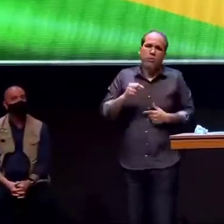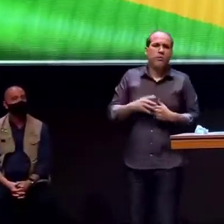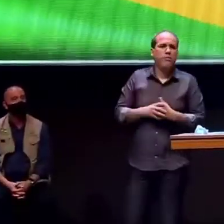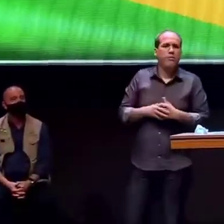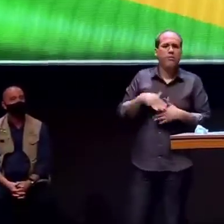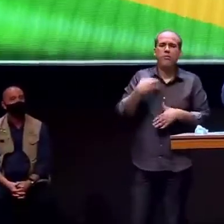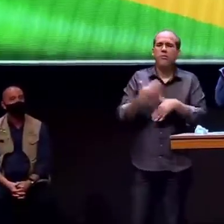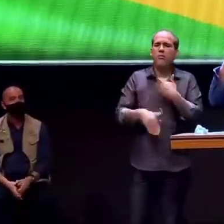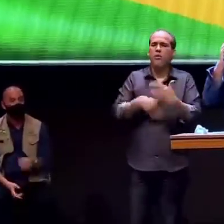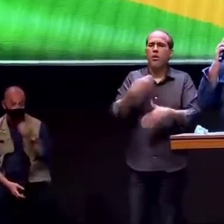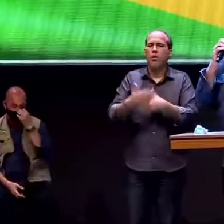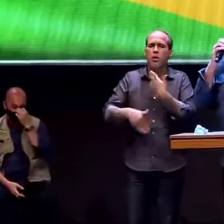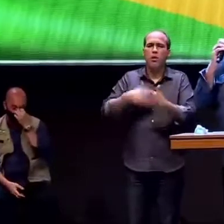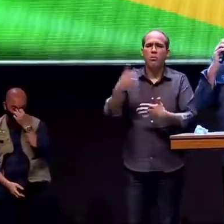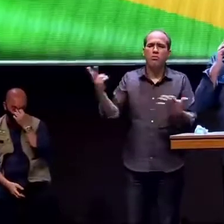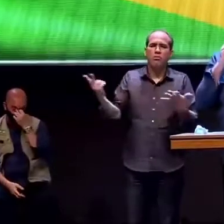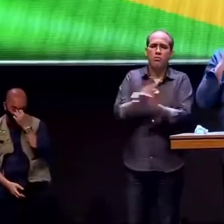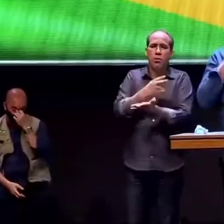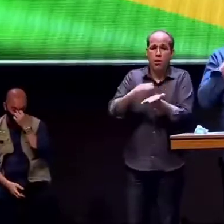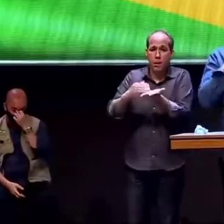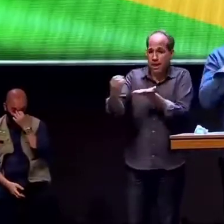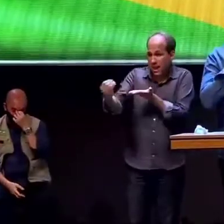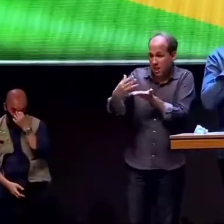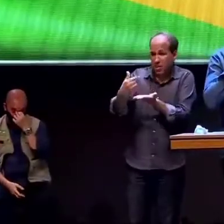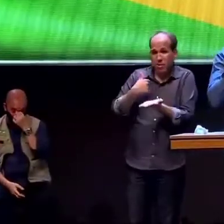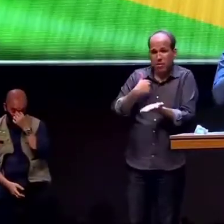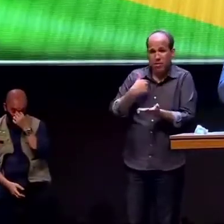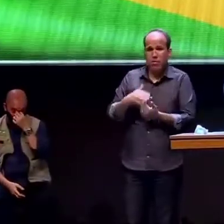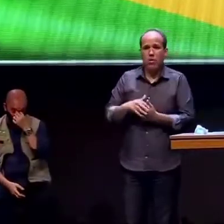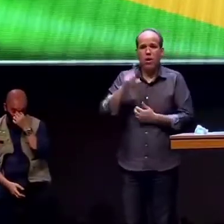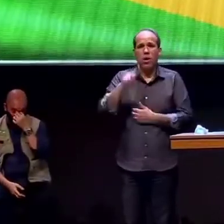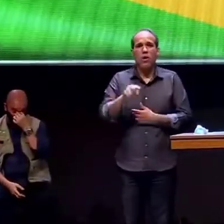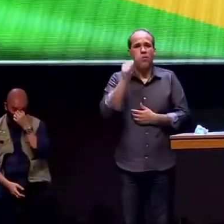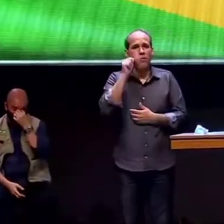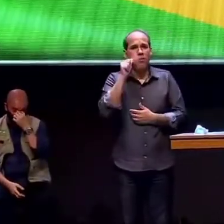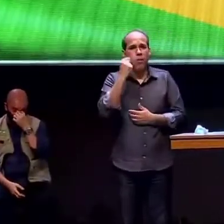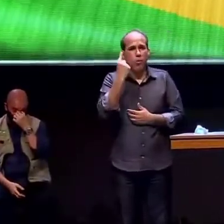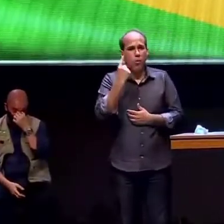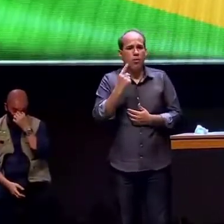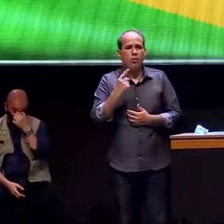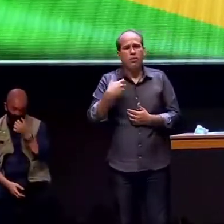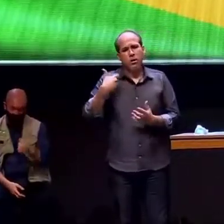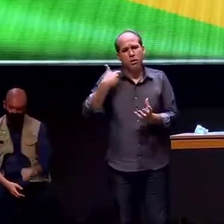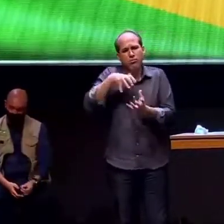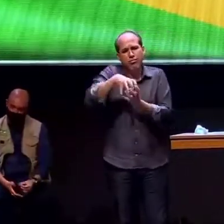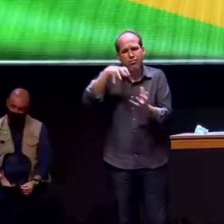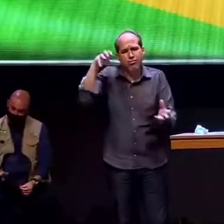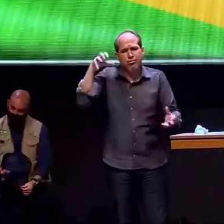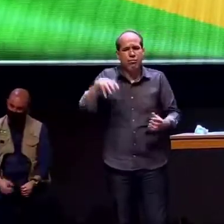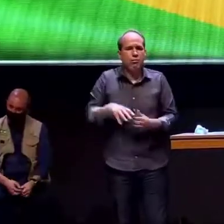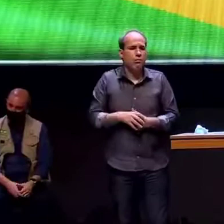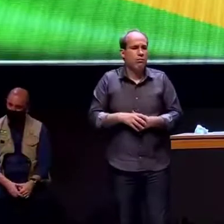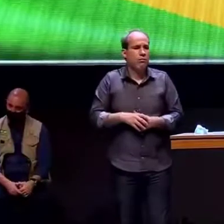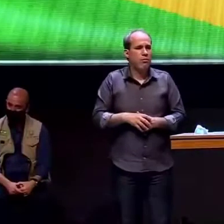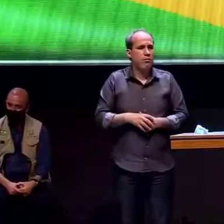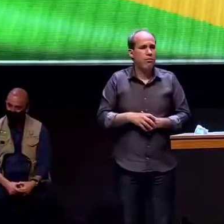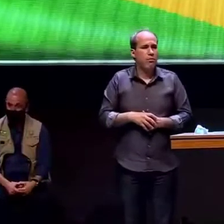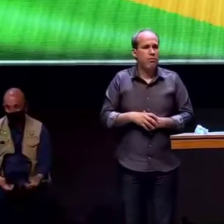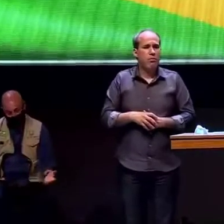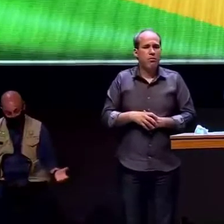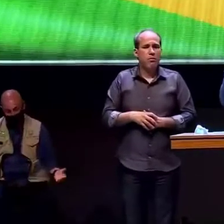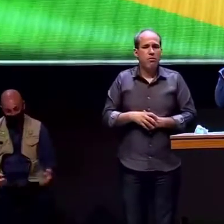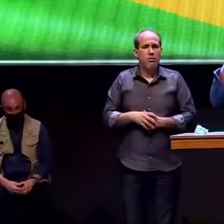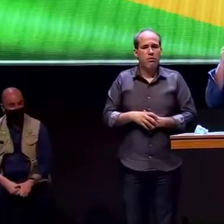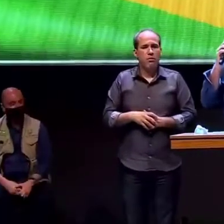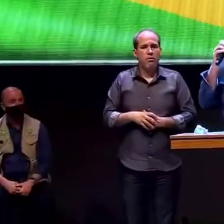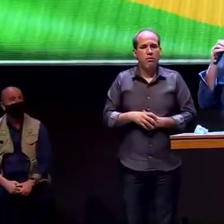de repente recebi uma mensagem de uma senhora bastante idosa e sabia